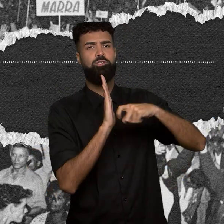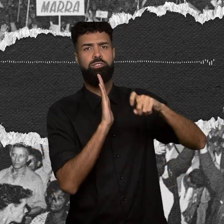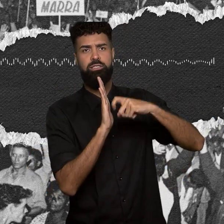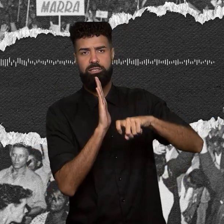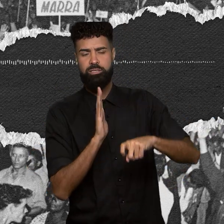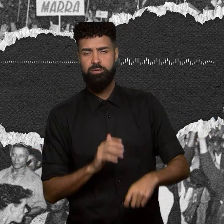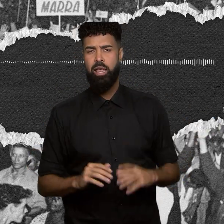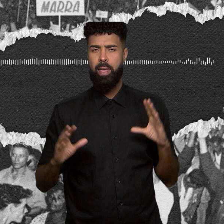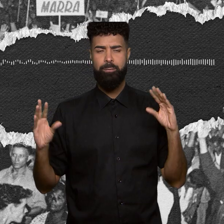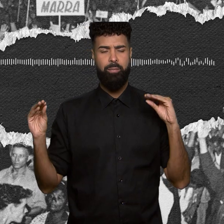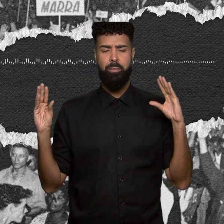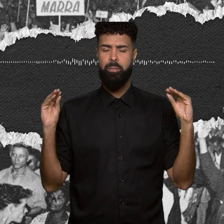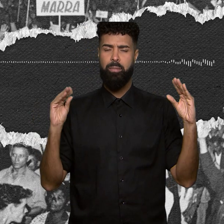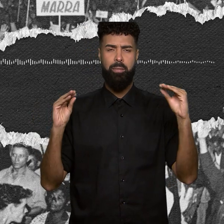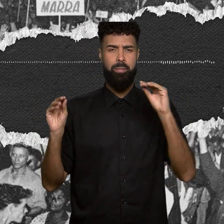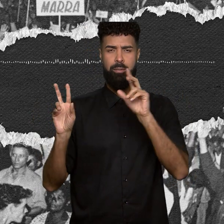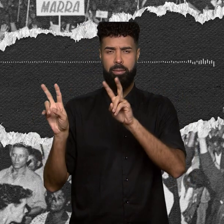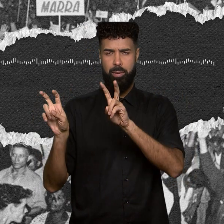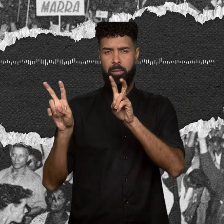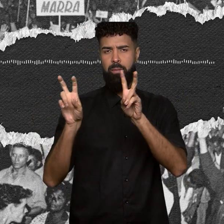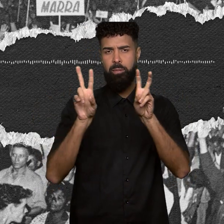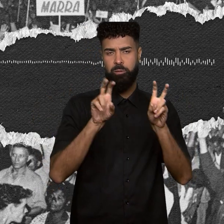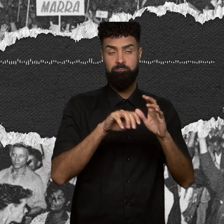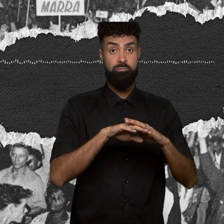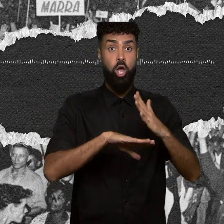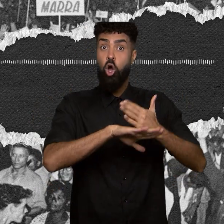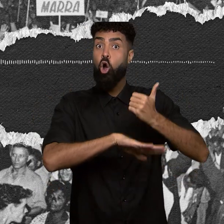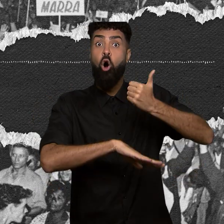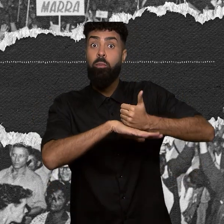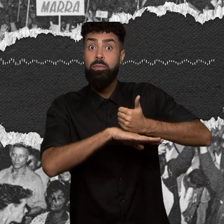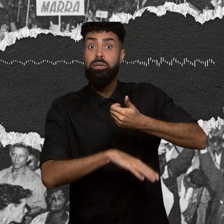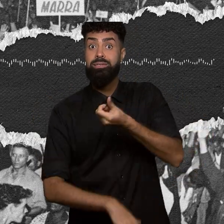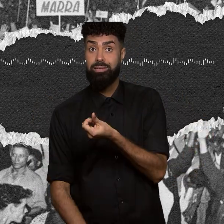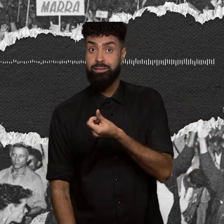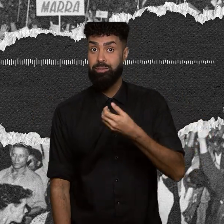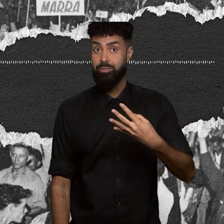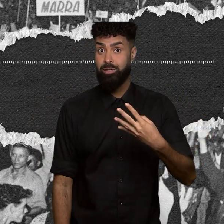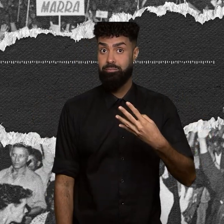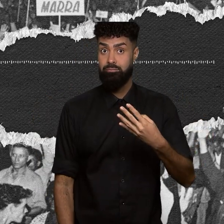Golpe de 64 Perdas e danos